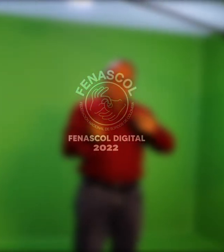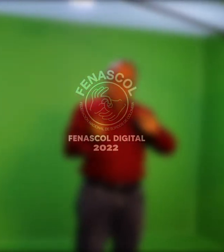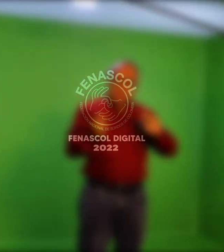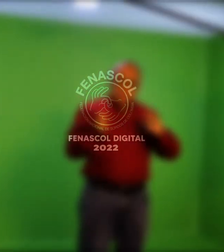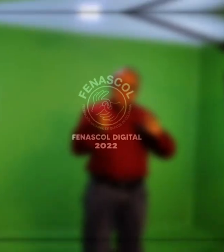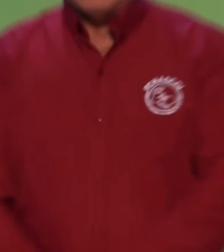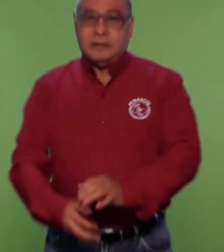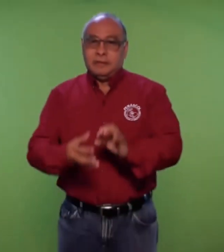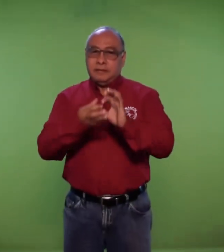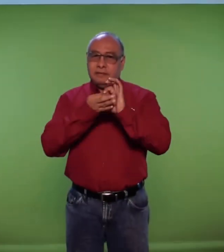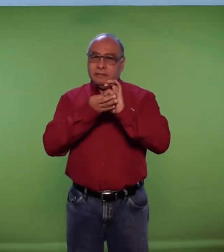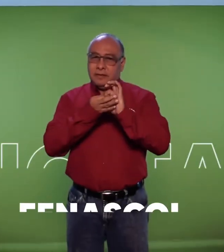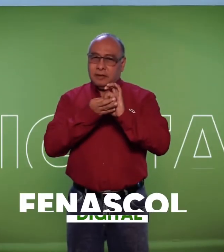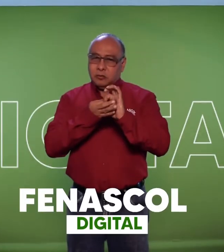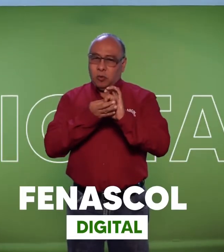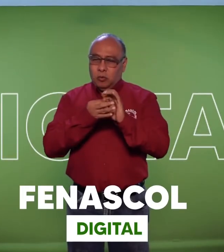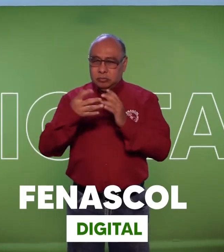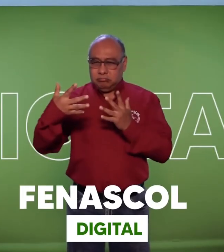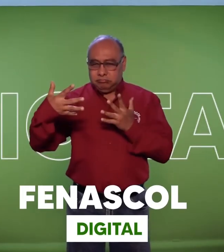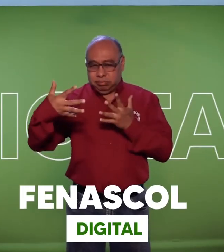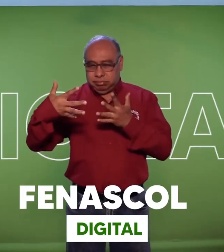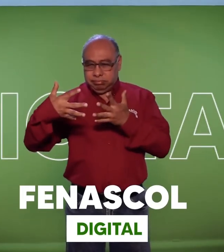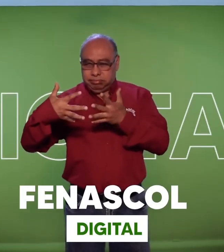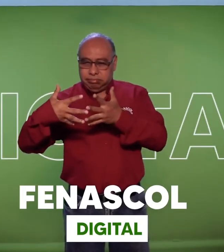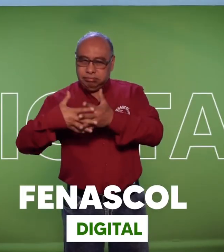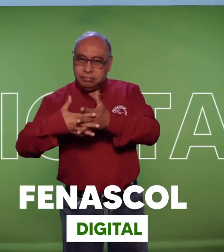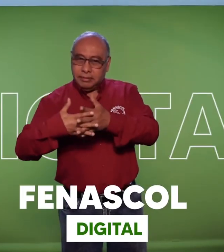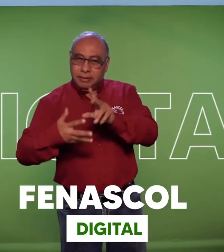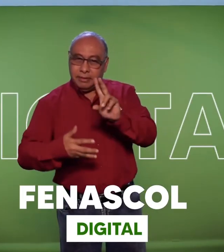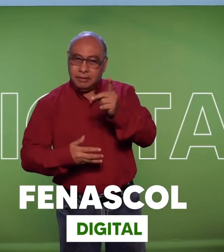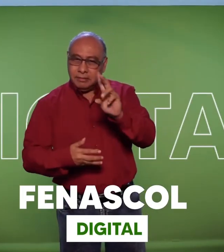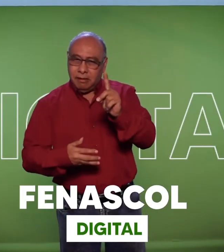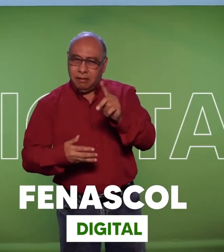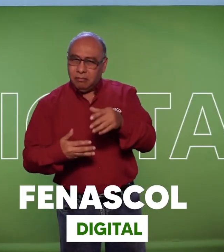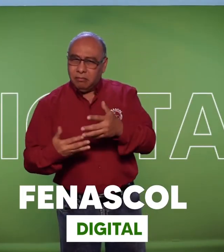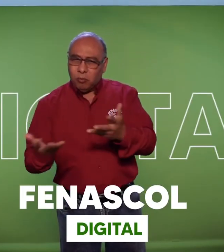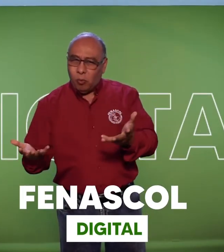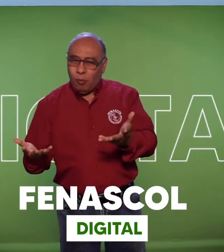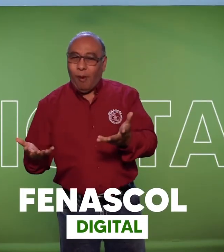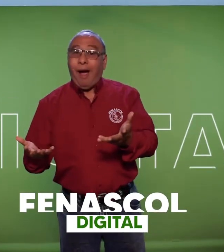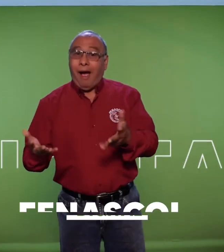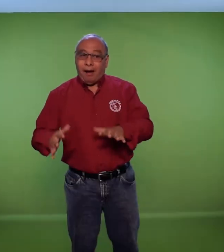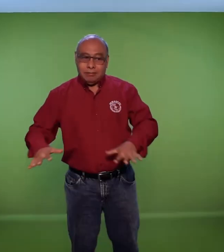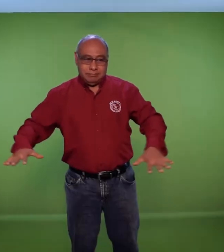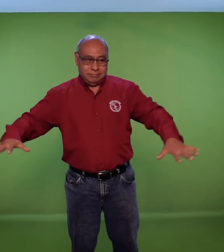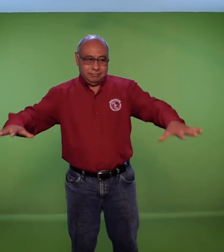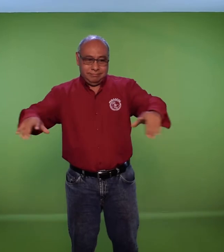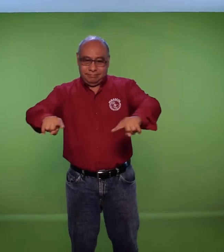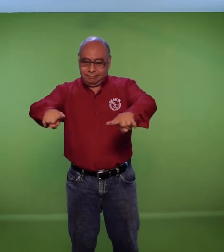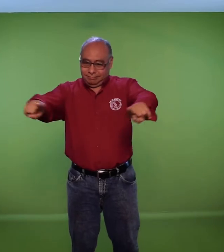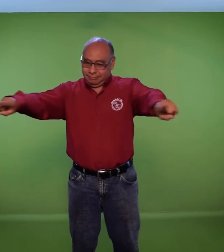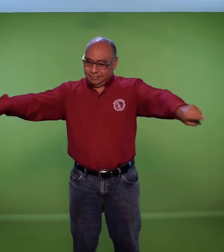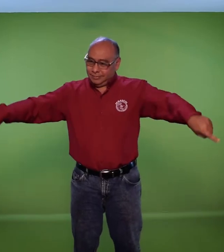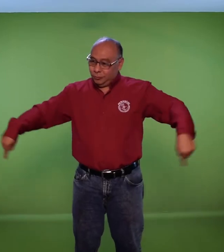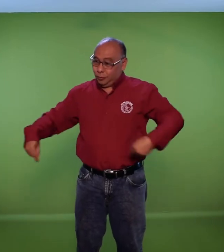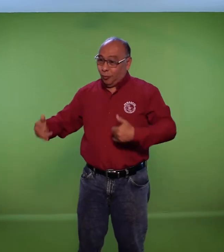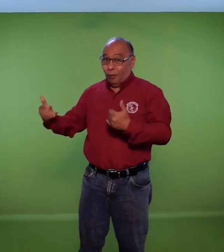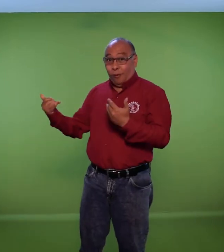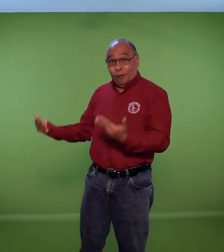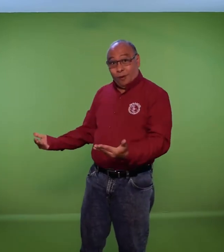en penascool nos adaptamos a la transformación digital y para ello damos apertura a nuestro nuevo